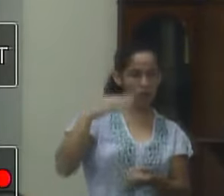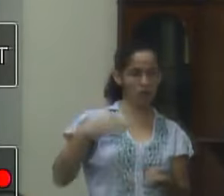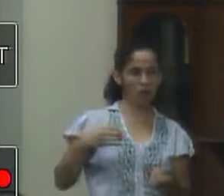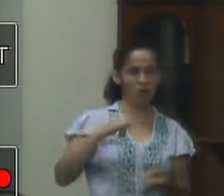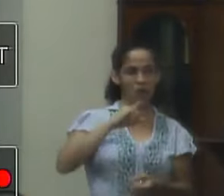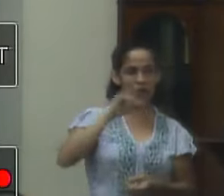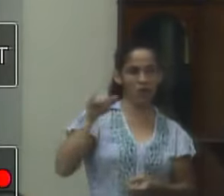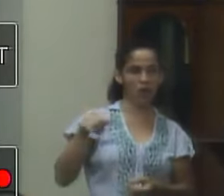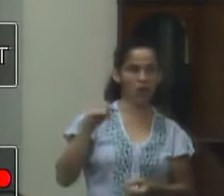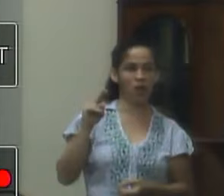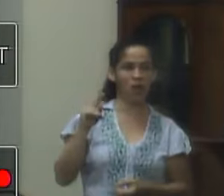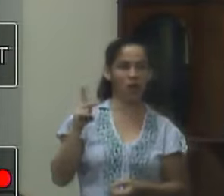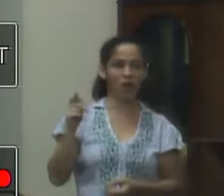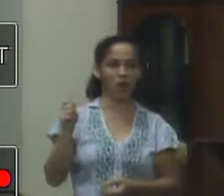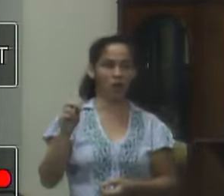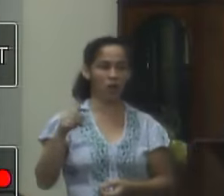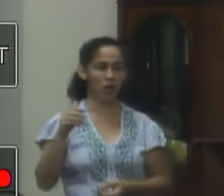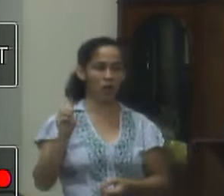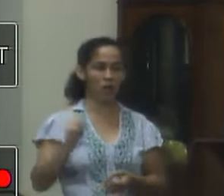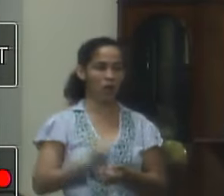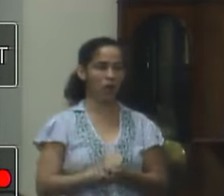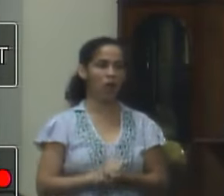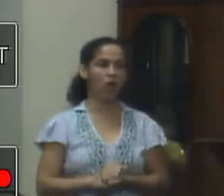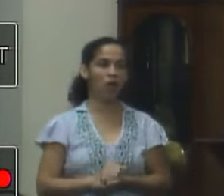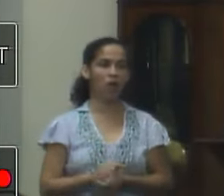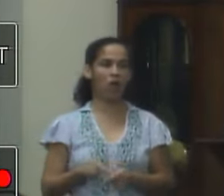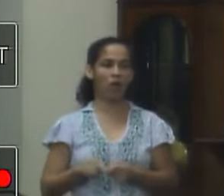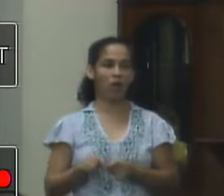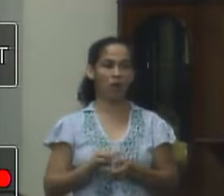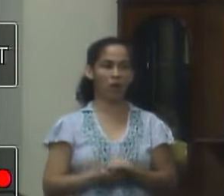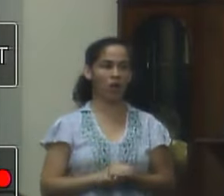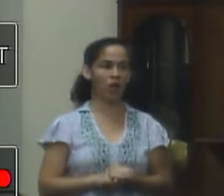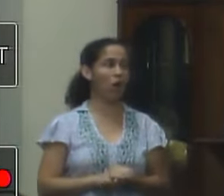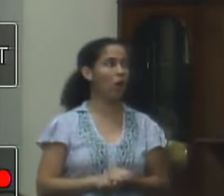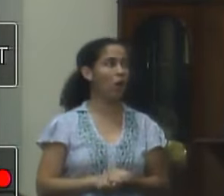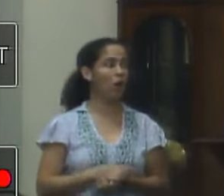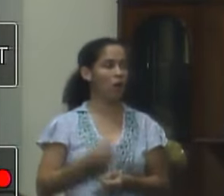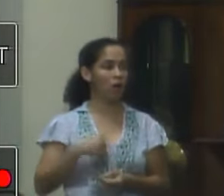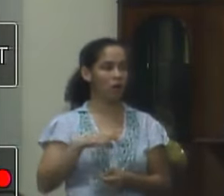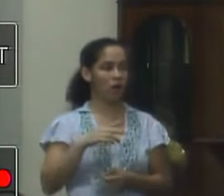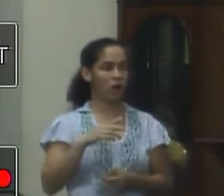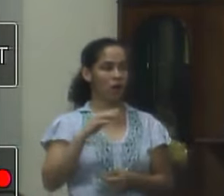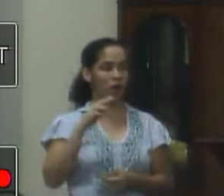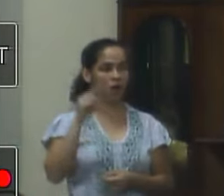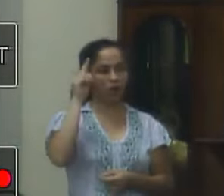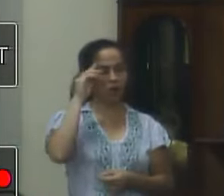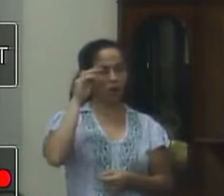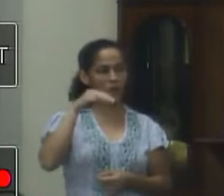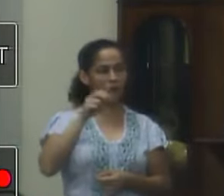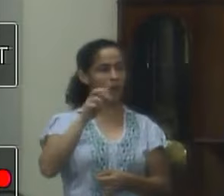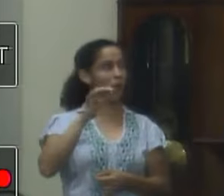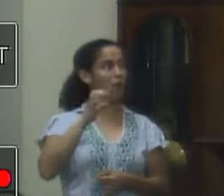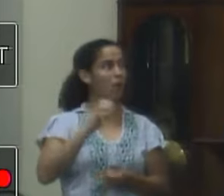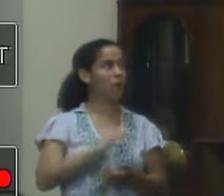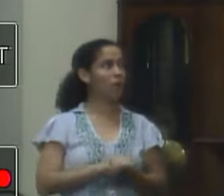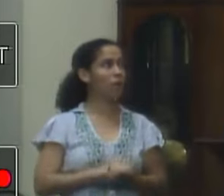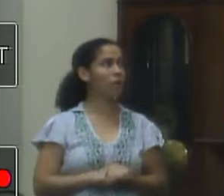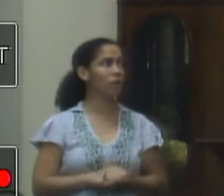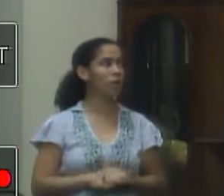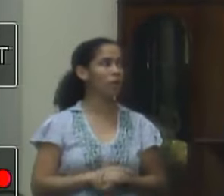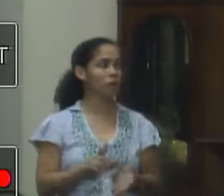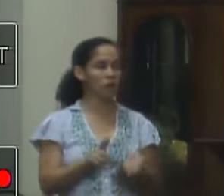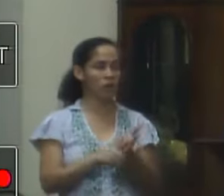conforme fizemos lá com um pedido do vereador Marcelo nós fomos lá também vereador Marcelo segunda-feira sai definitiva a